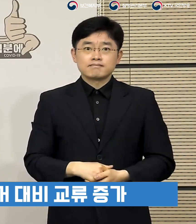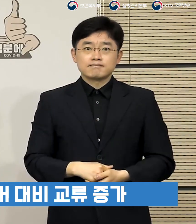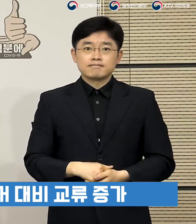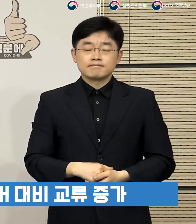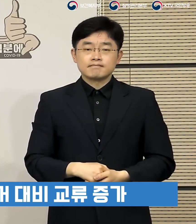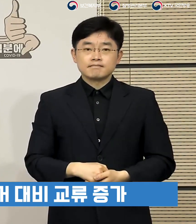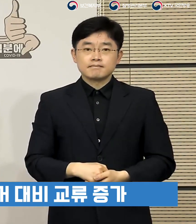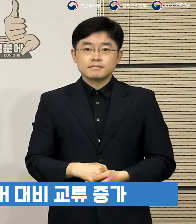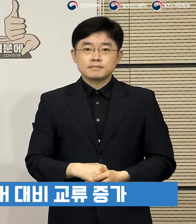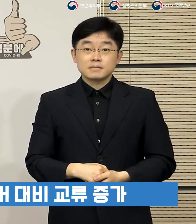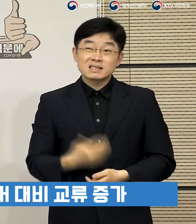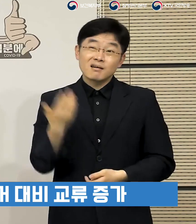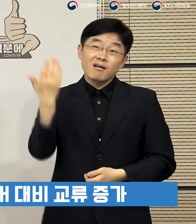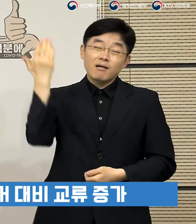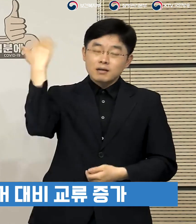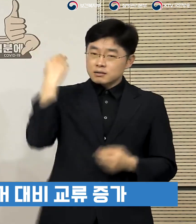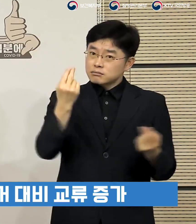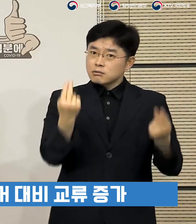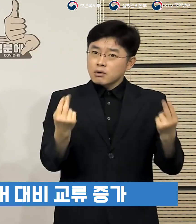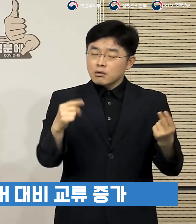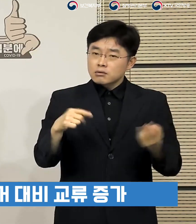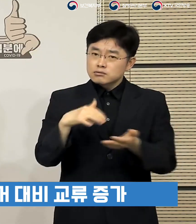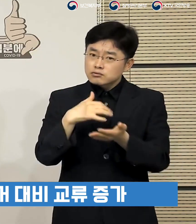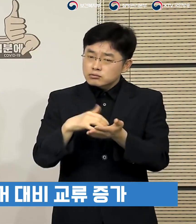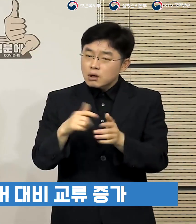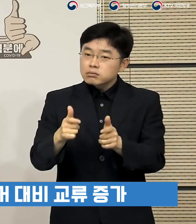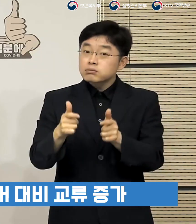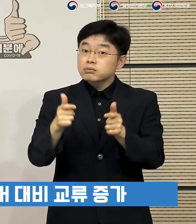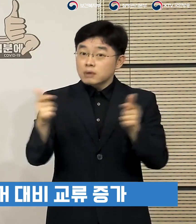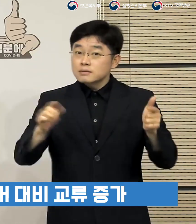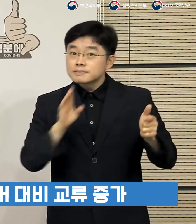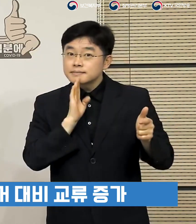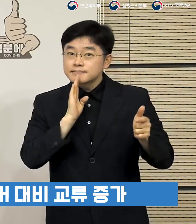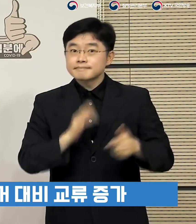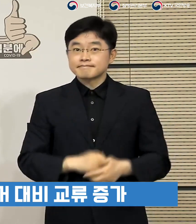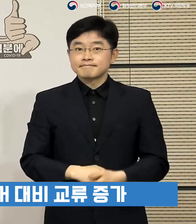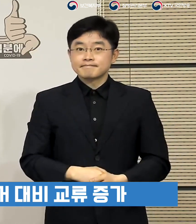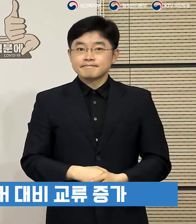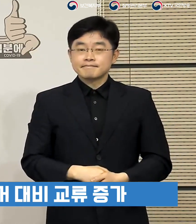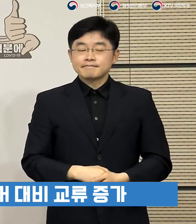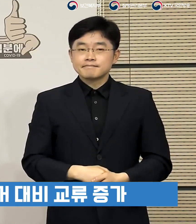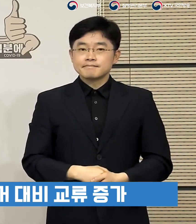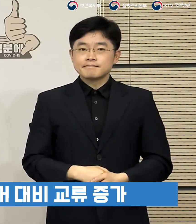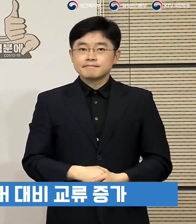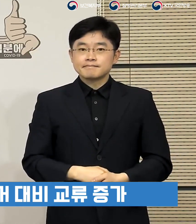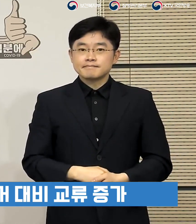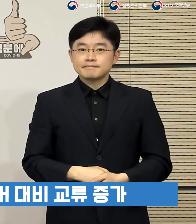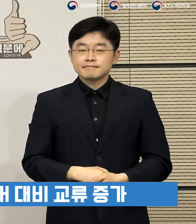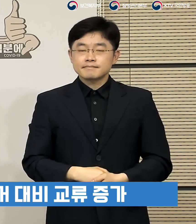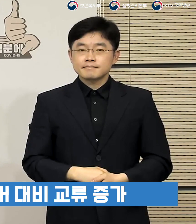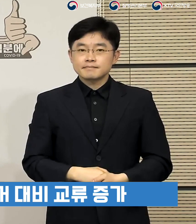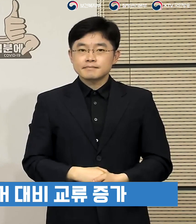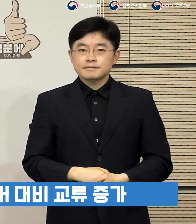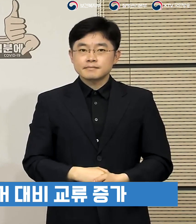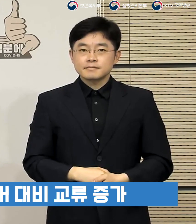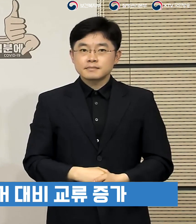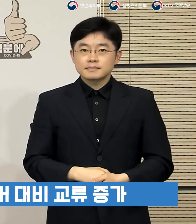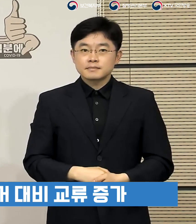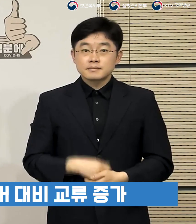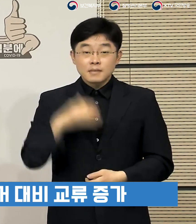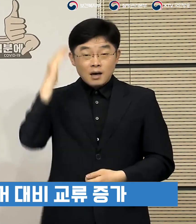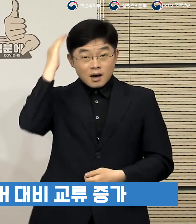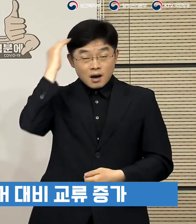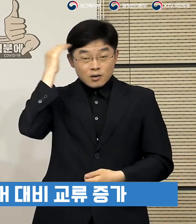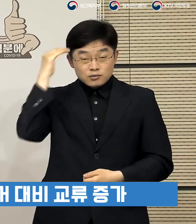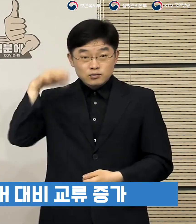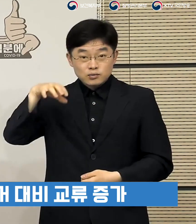좀 이전에 비하면 아무래도 교류가 좀 늘어나고 있고 특히 우리나라보다 지금 대부분